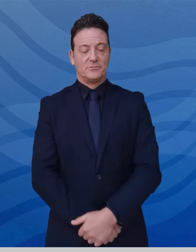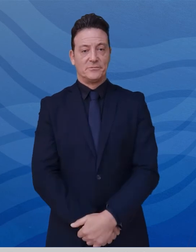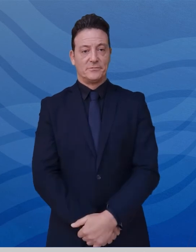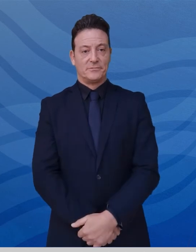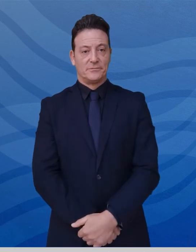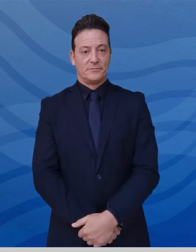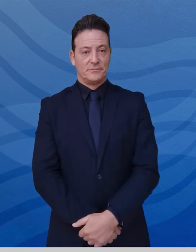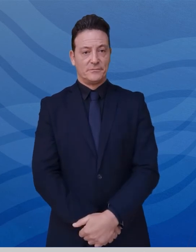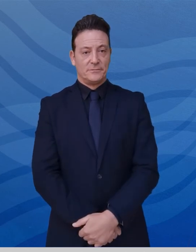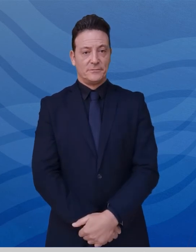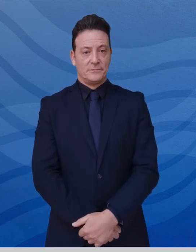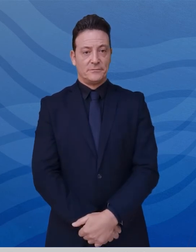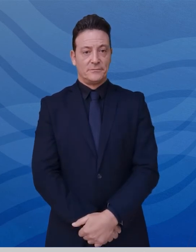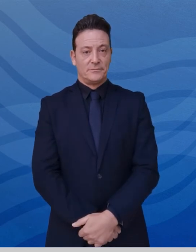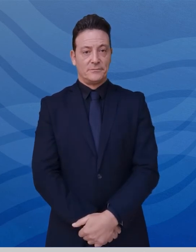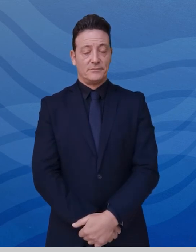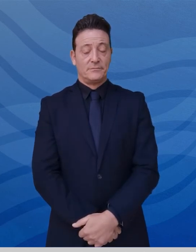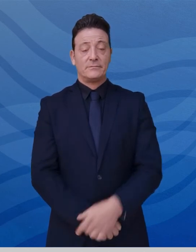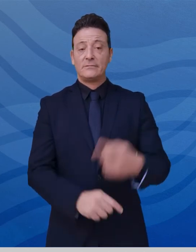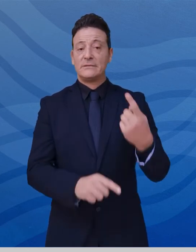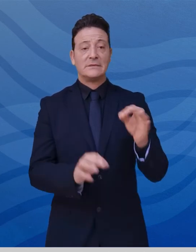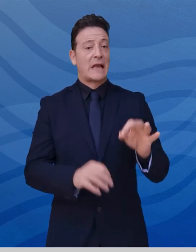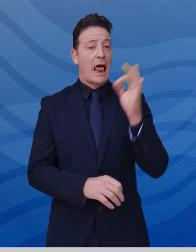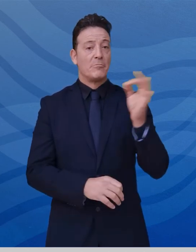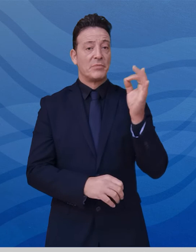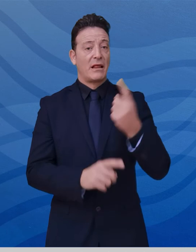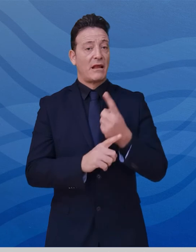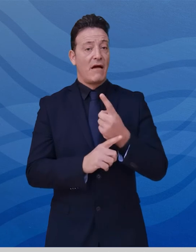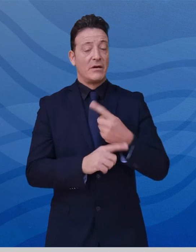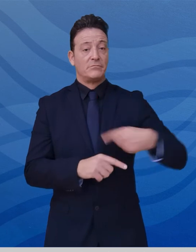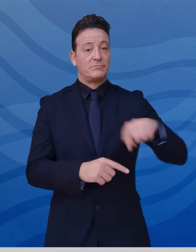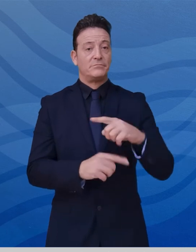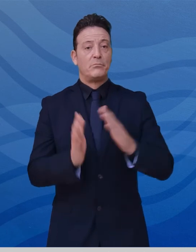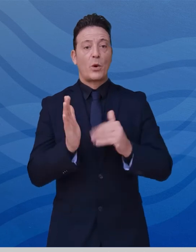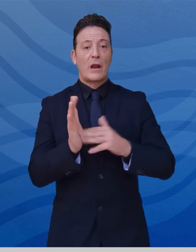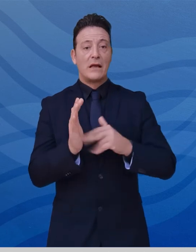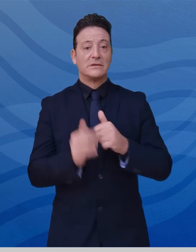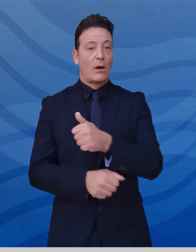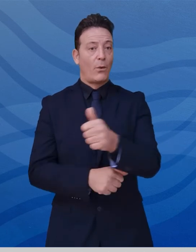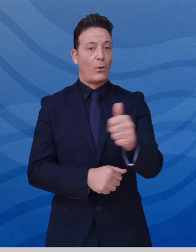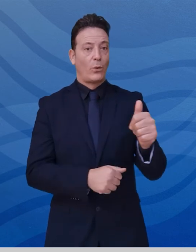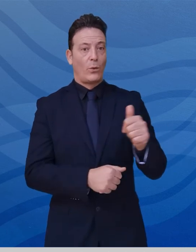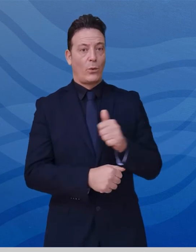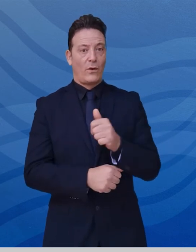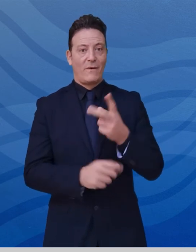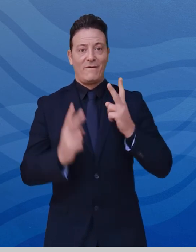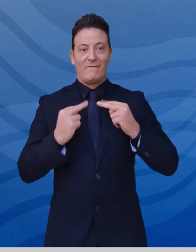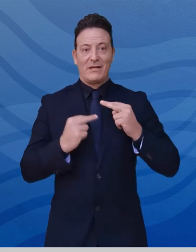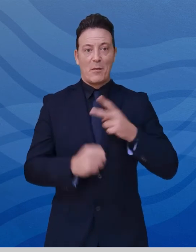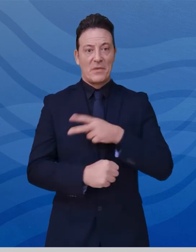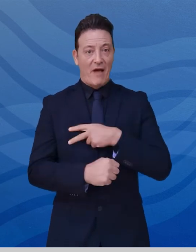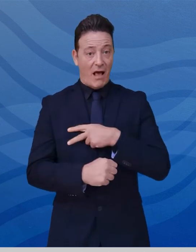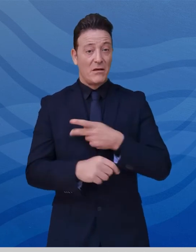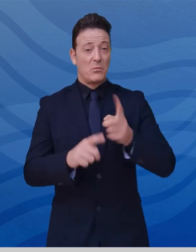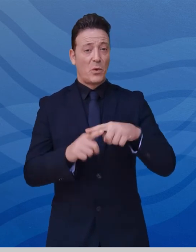della regione. deve essere sempre forte il richiamo da parte di ciascuno di noi, sia nella vita privata che